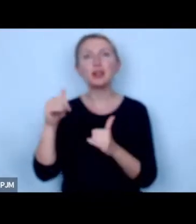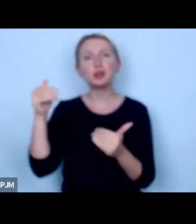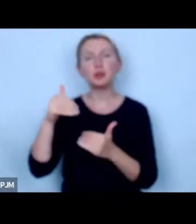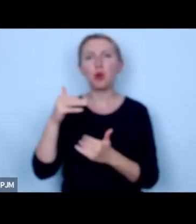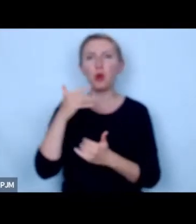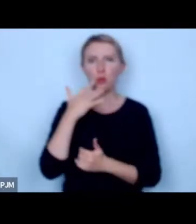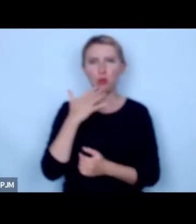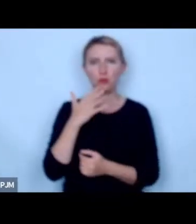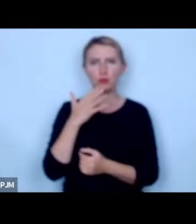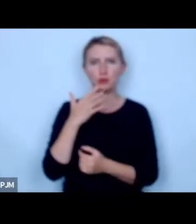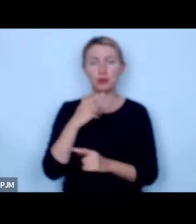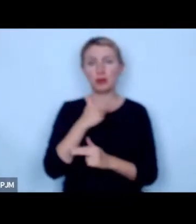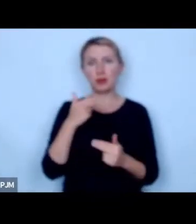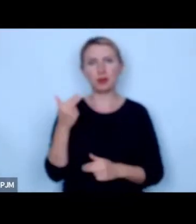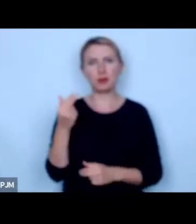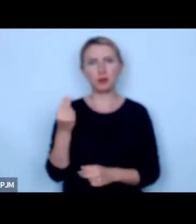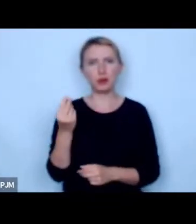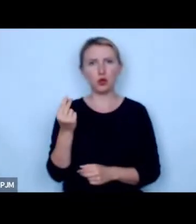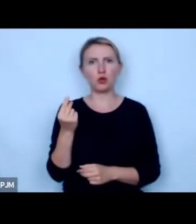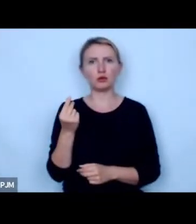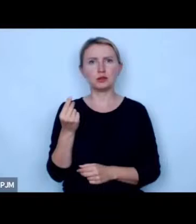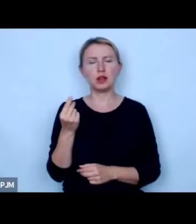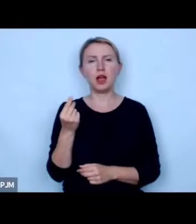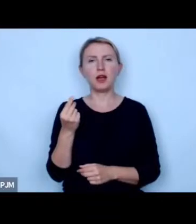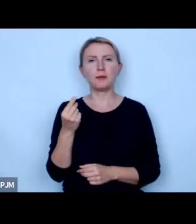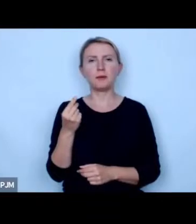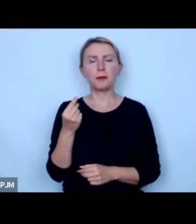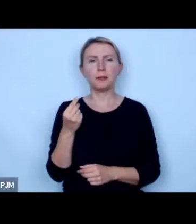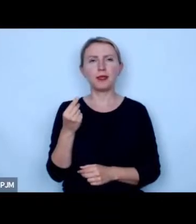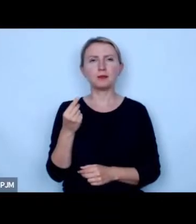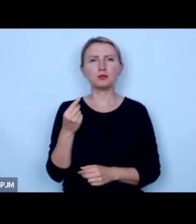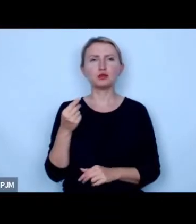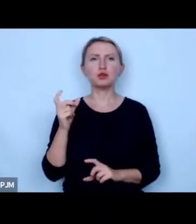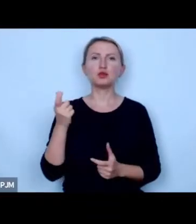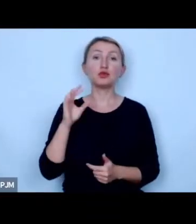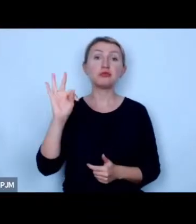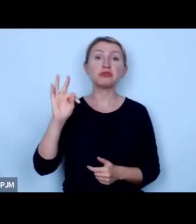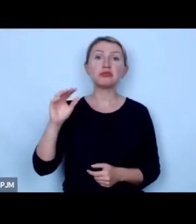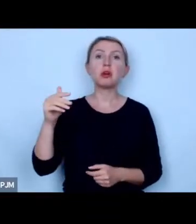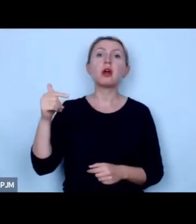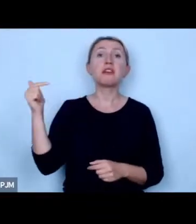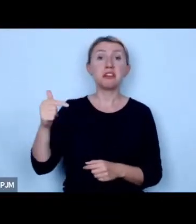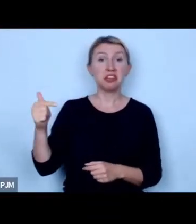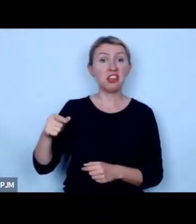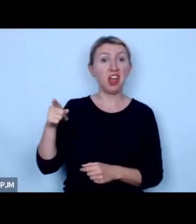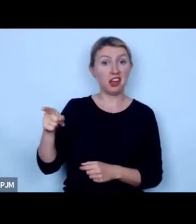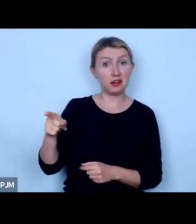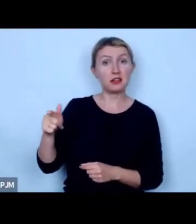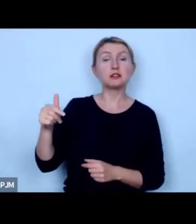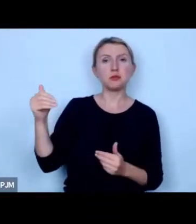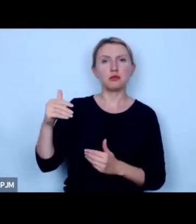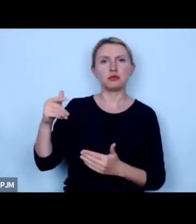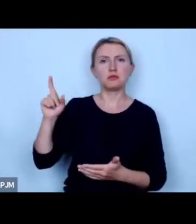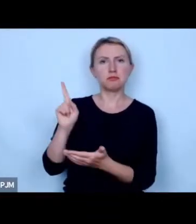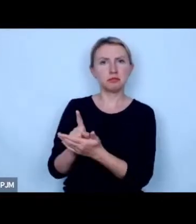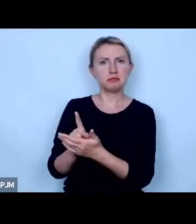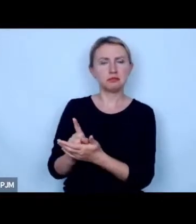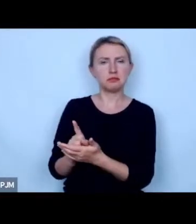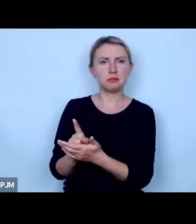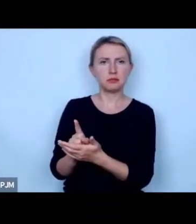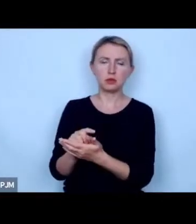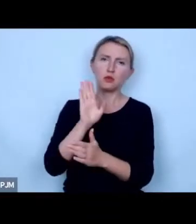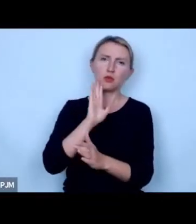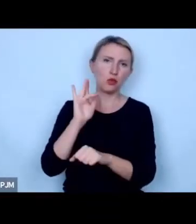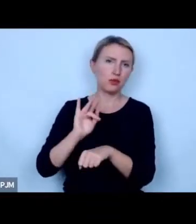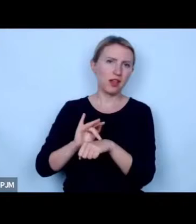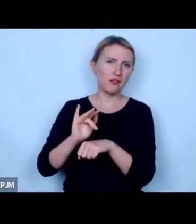mówić o pieniądzach do tych do których to co jest to że coś jest w ich interesie najlepiej przemawia i dzięki temu możemy osiągnąć podobny